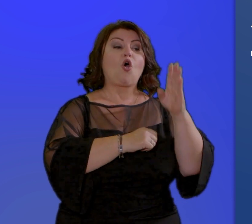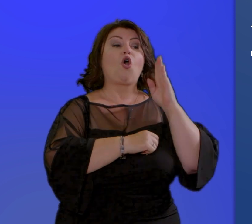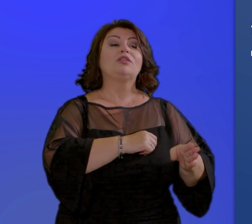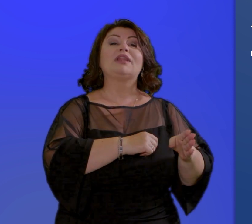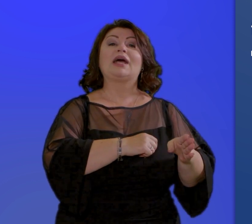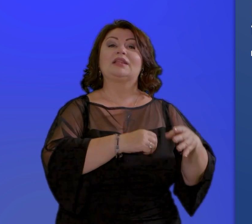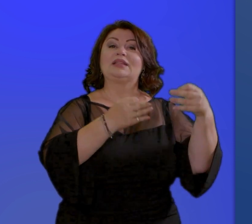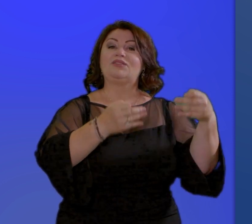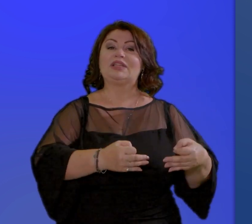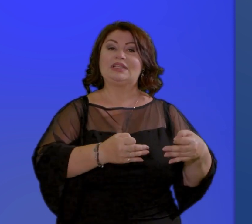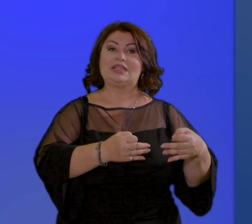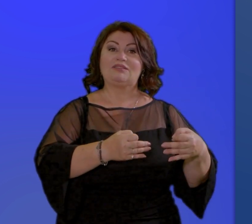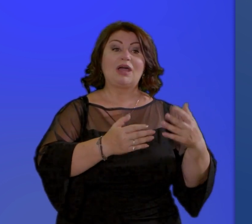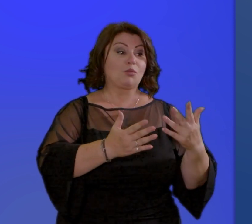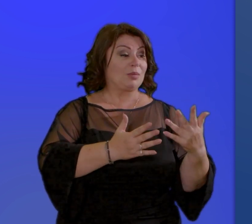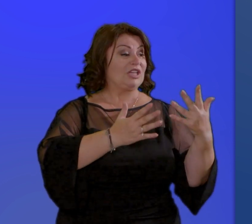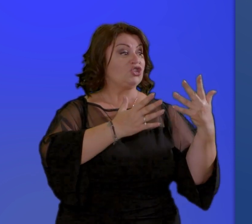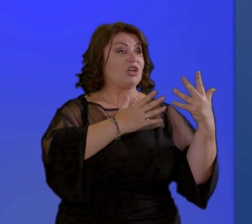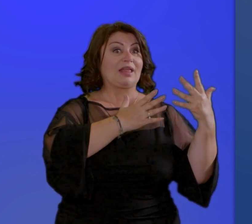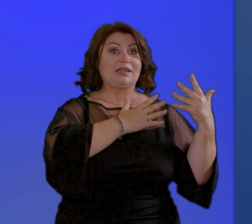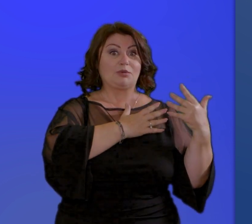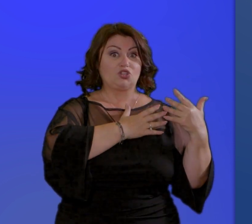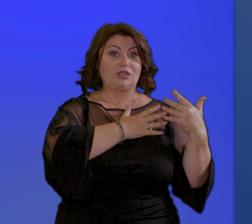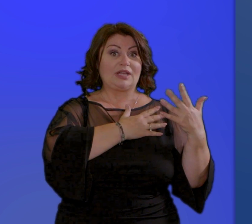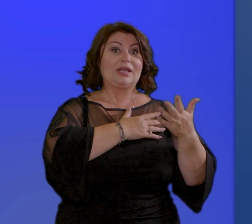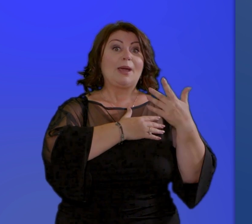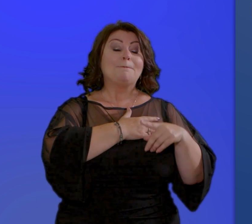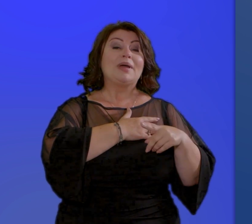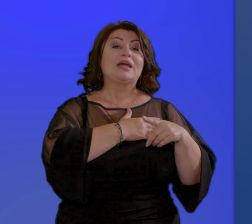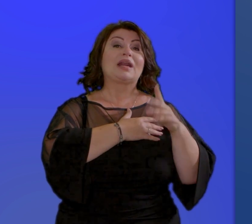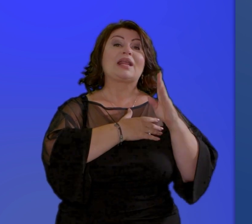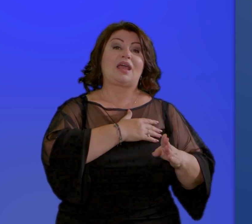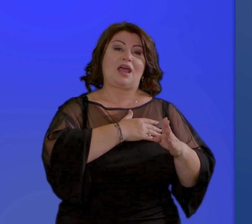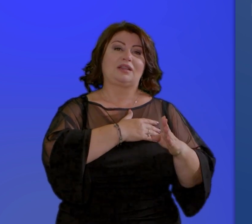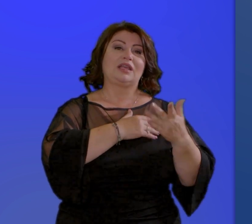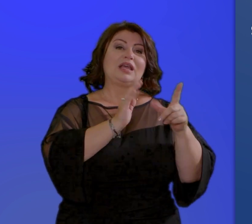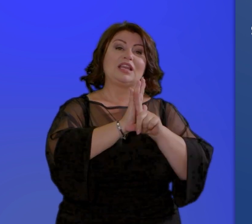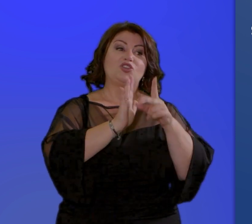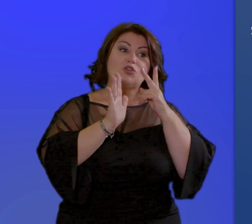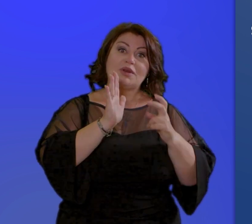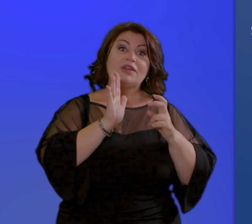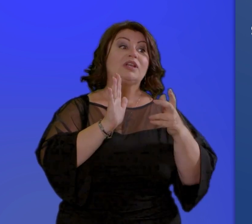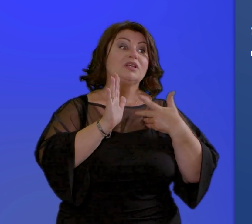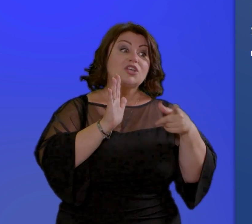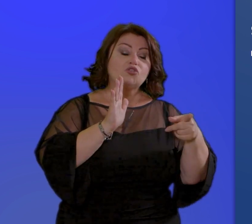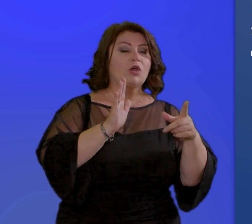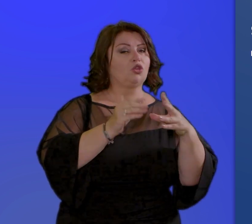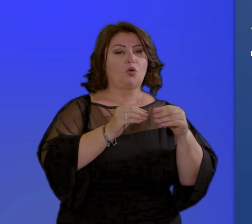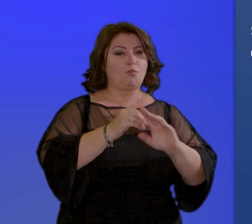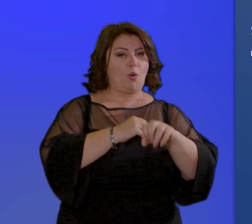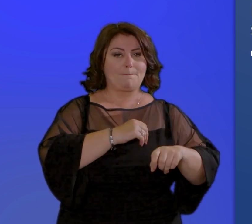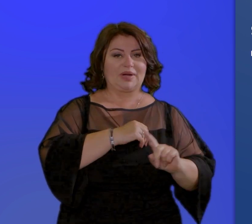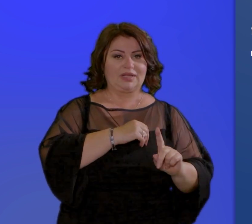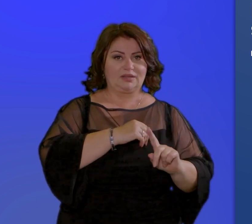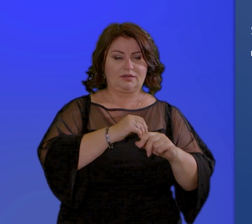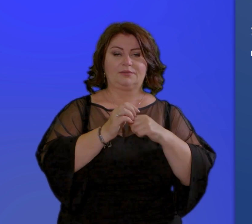come funziona il beneficio economico è dato dalla somma di una quota